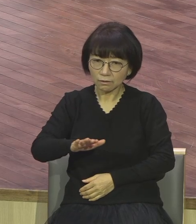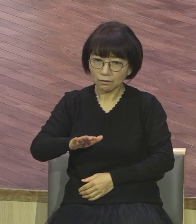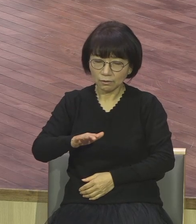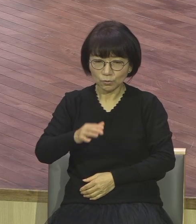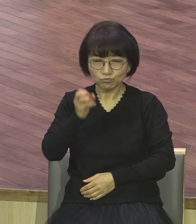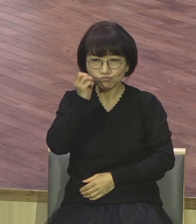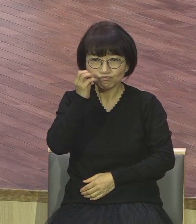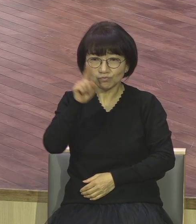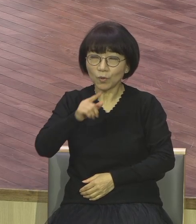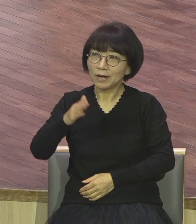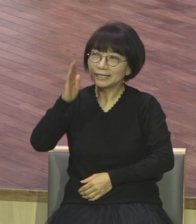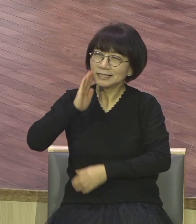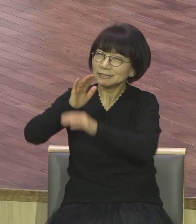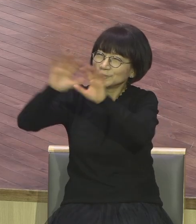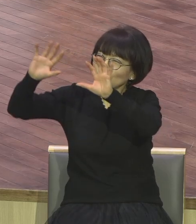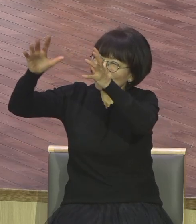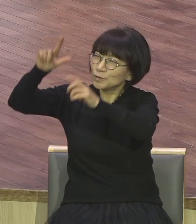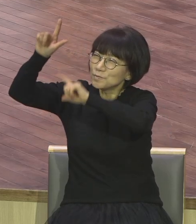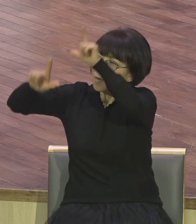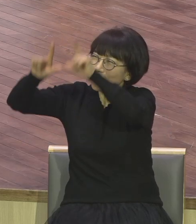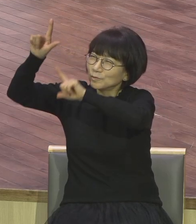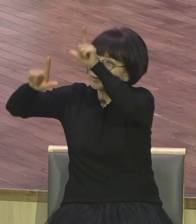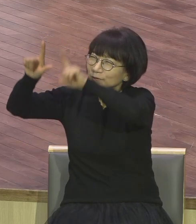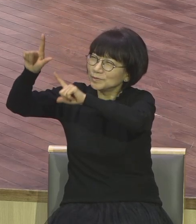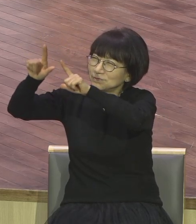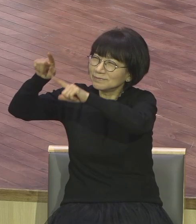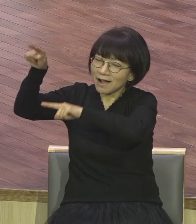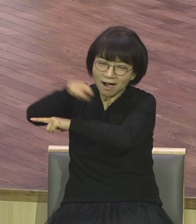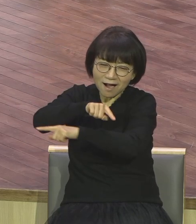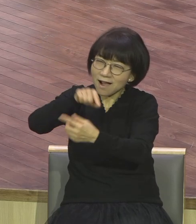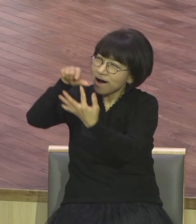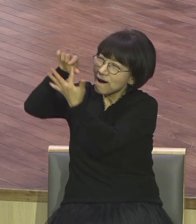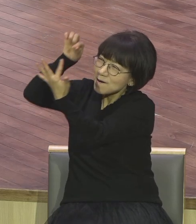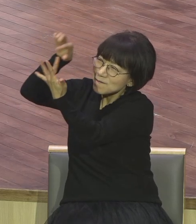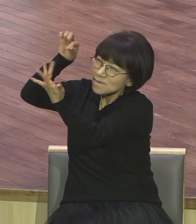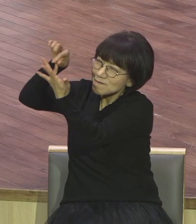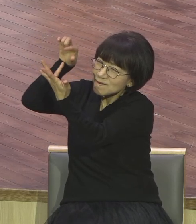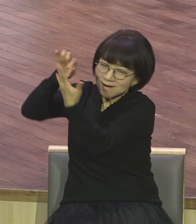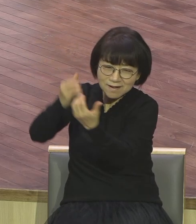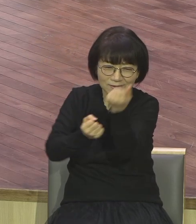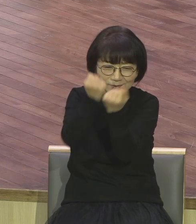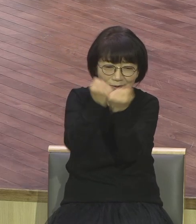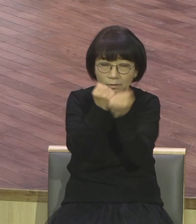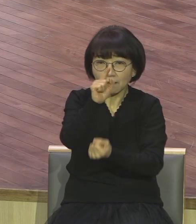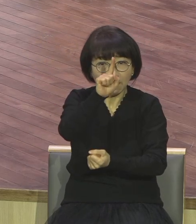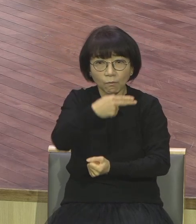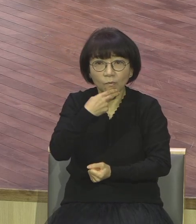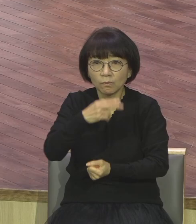이렇고 천국에는 이런 일 천국에 대해서 어떤 일이 나오는지 전혀 말씀하지 아니하시고